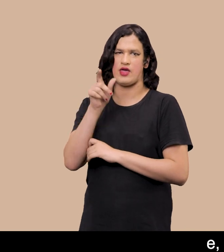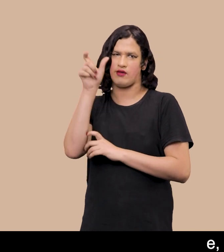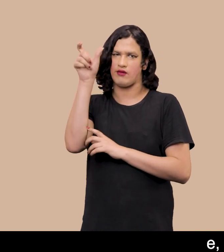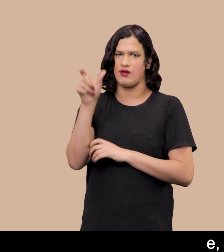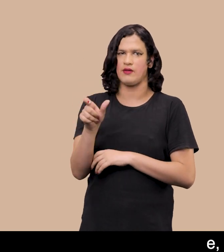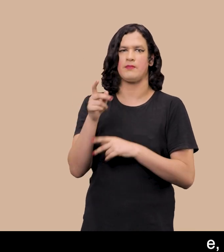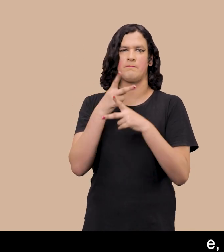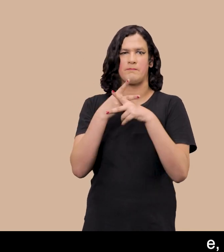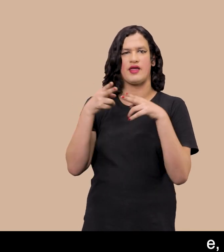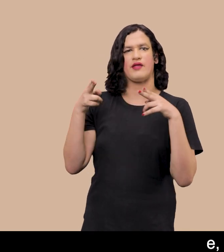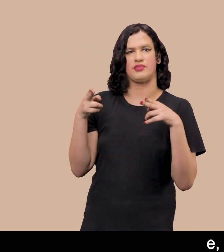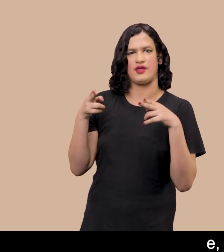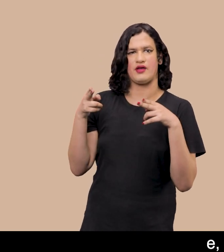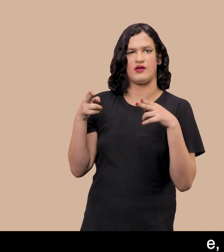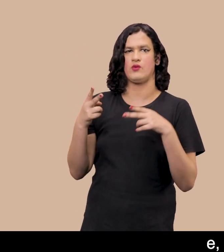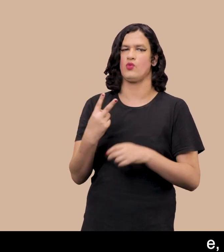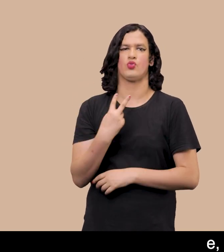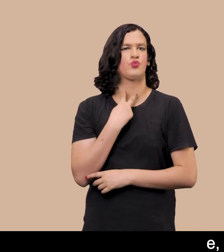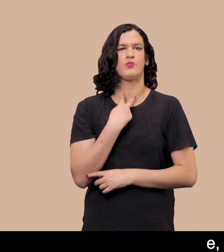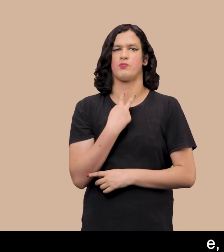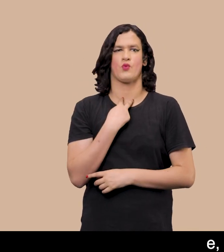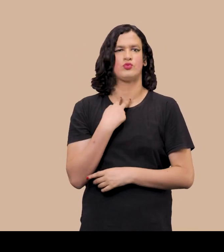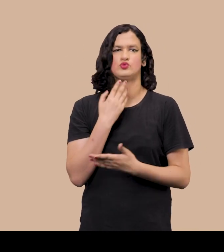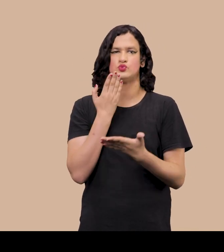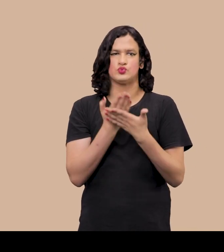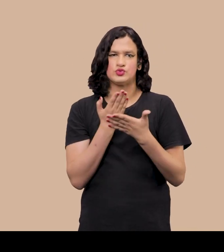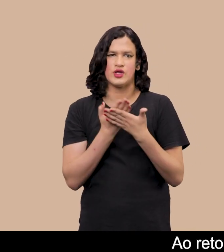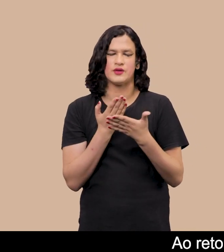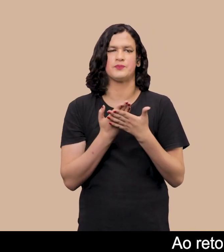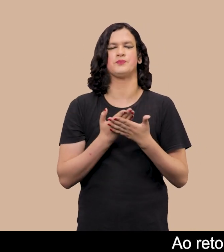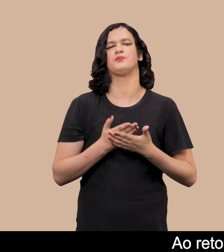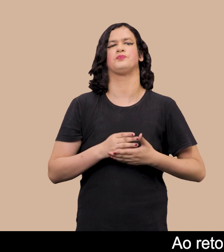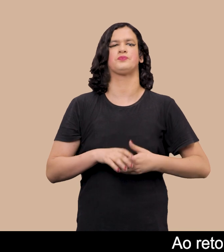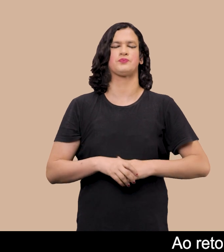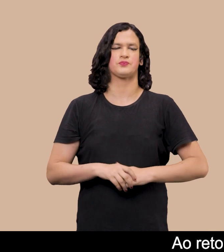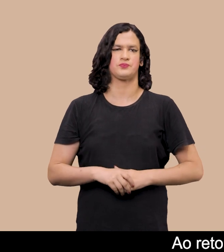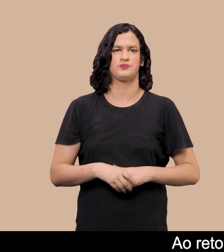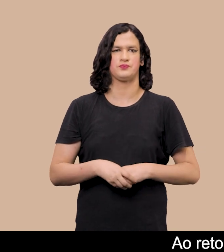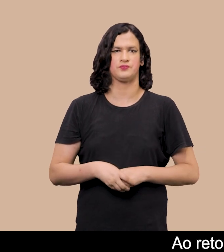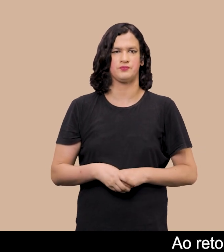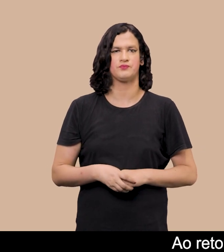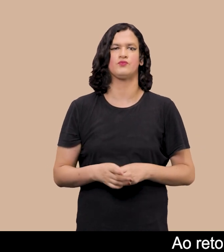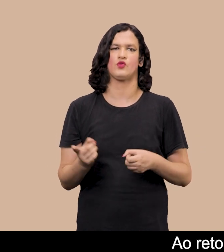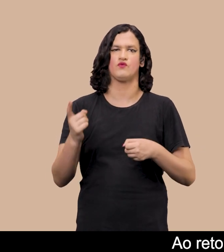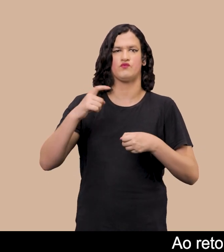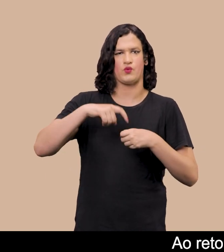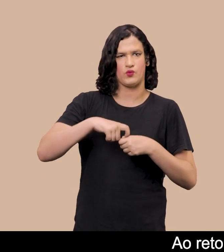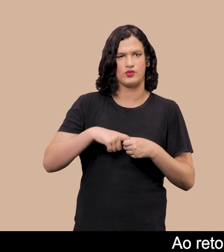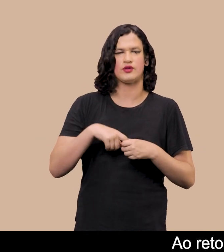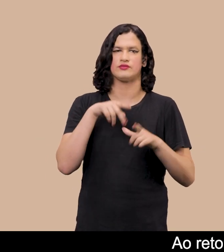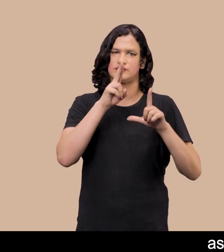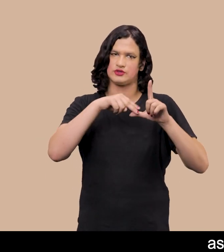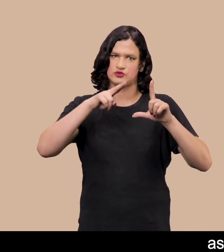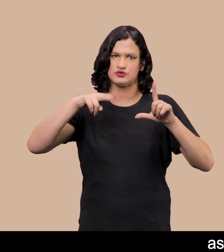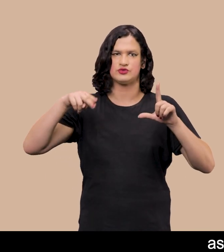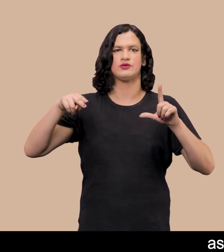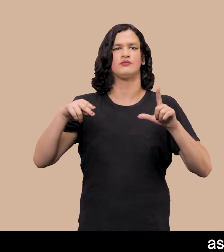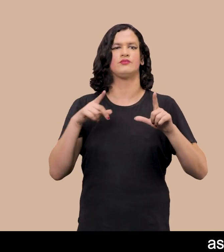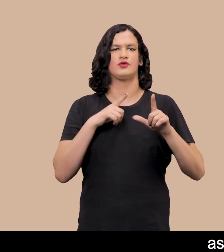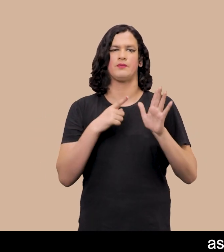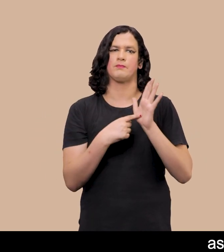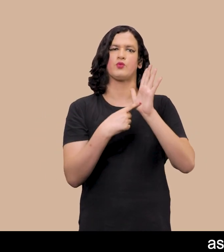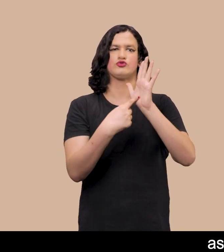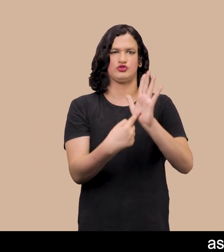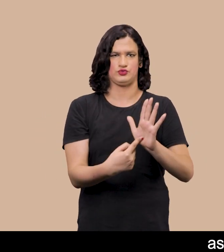E, portanto, impedidas de estudar a anatomia Ao retomar esse tipo de pintura De Castro subverte as posições